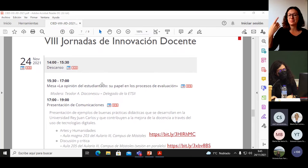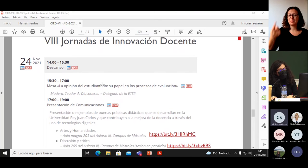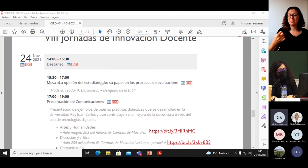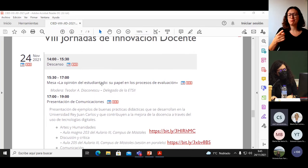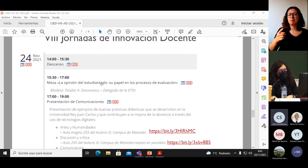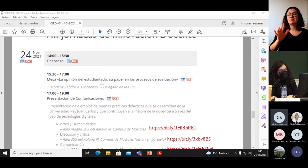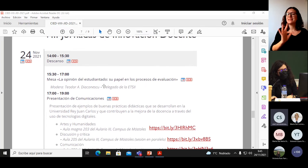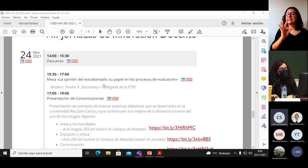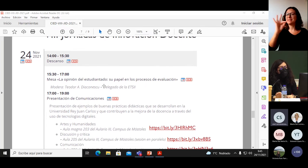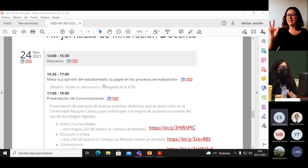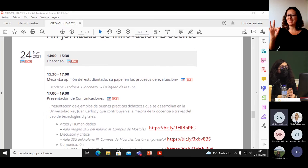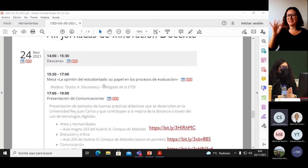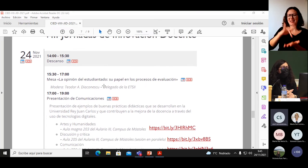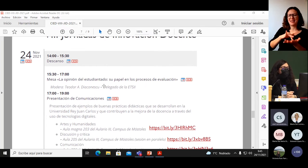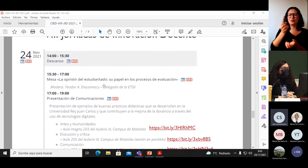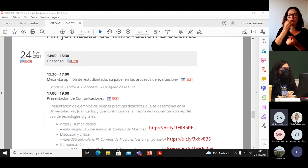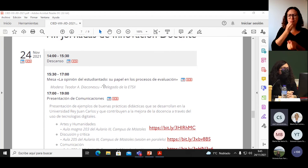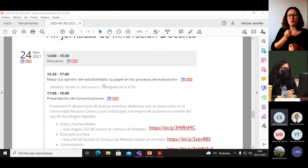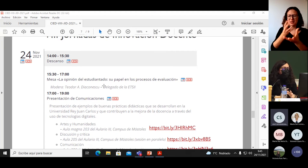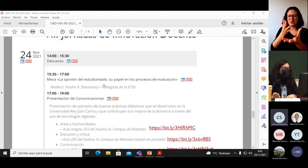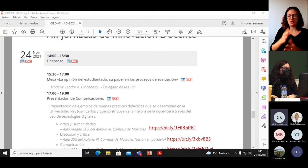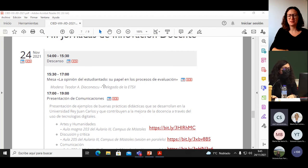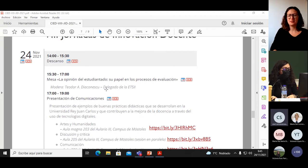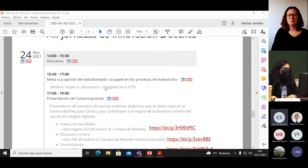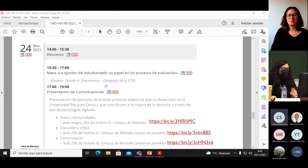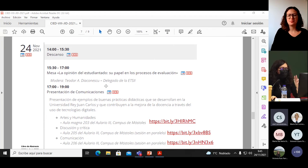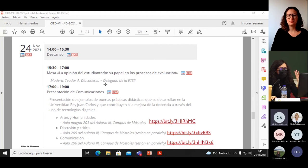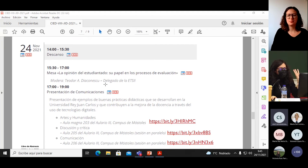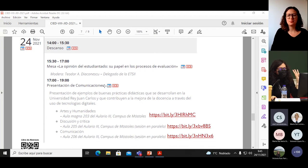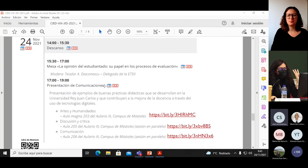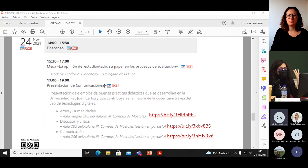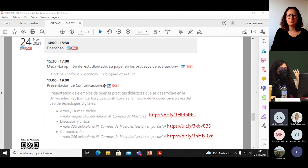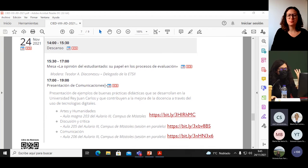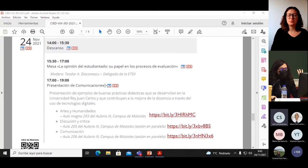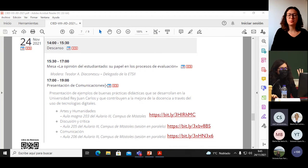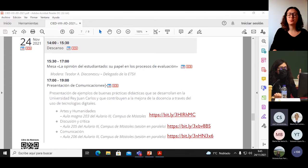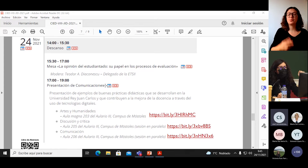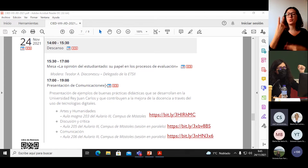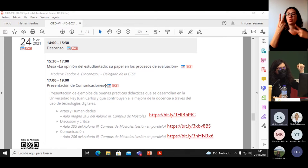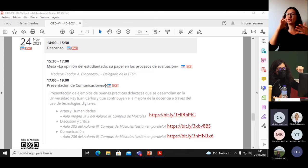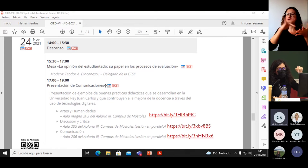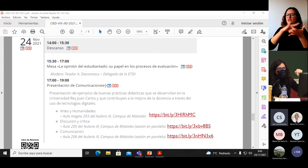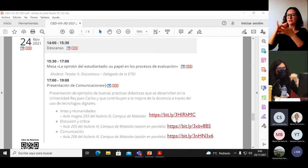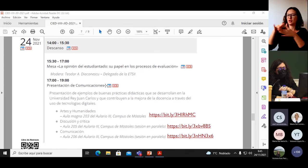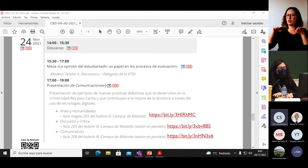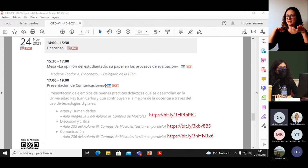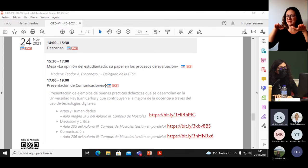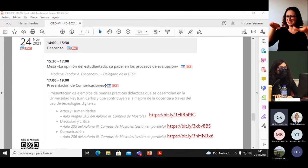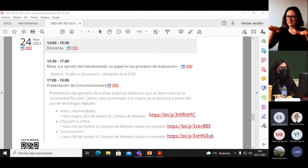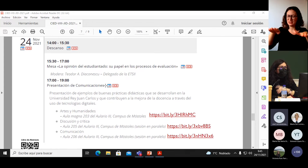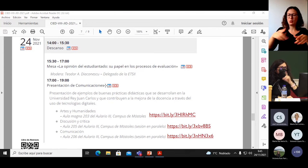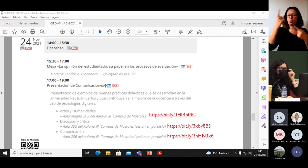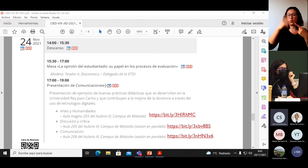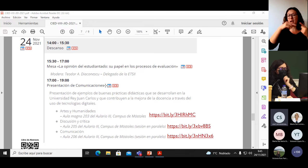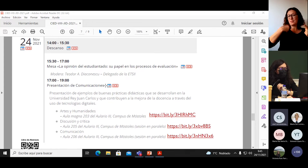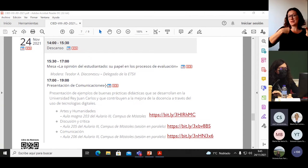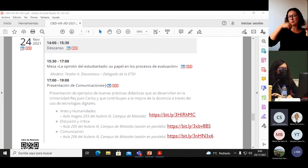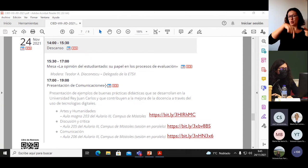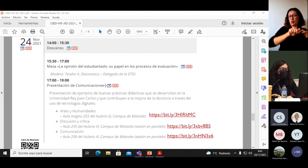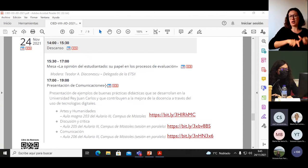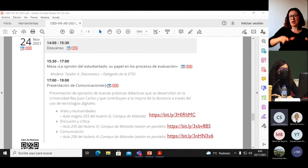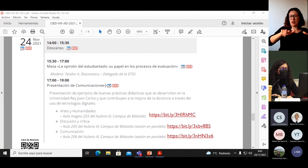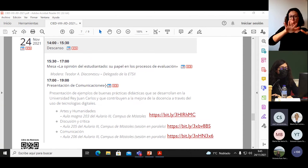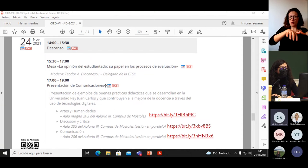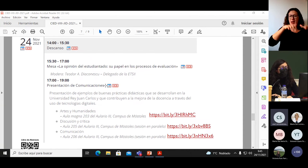sesión de comunicaciones. Igual, en este caso tenemos tres sesiones en regalero, una aquí en este aula, con su espacio de